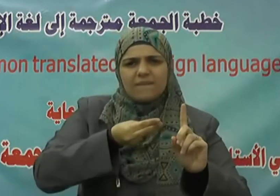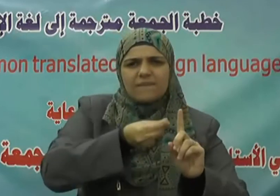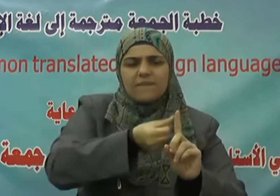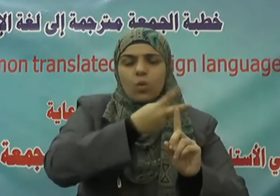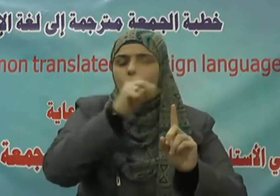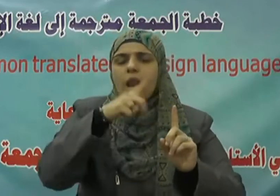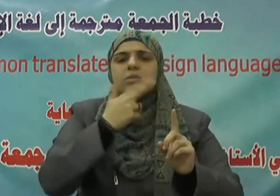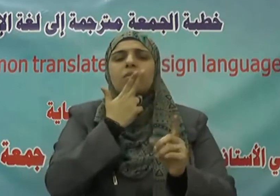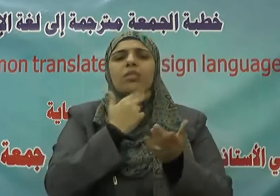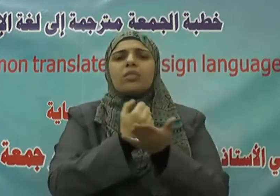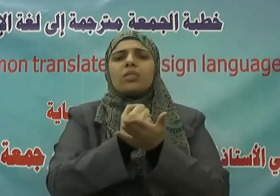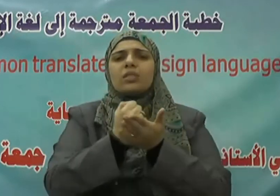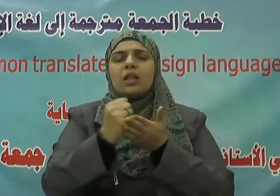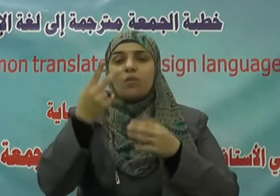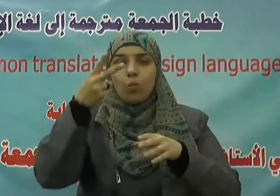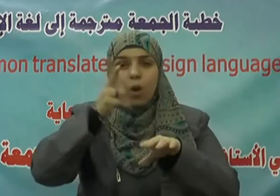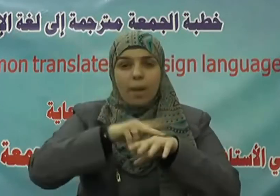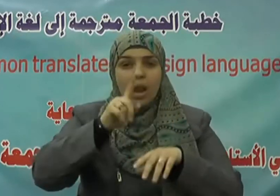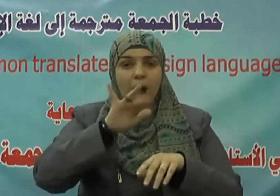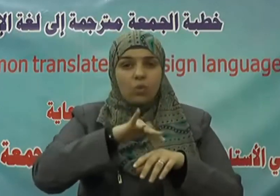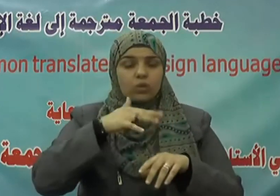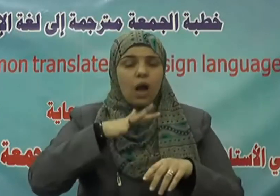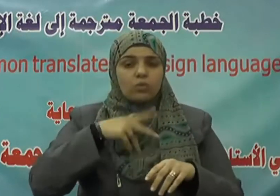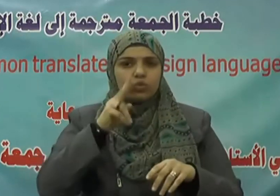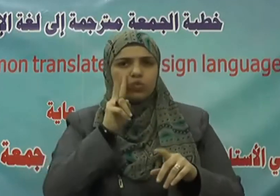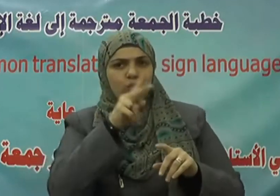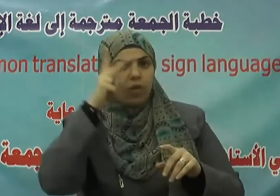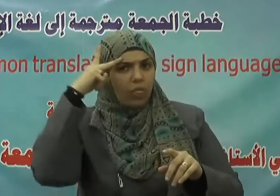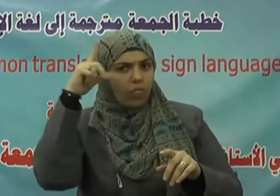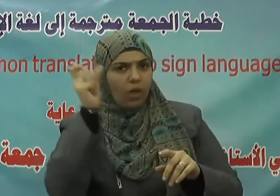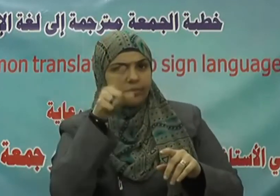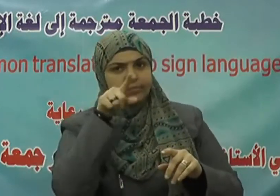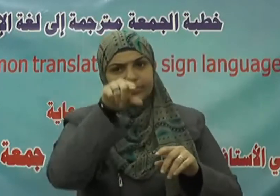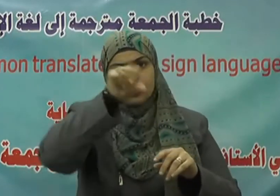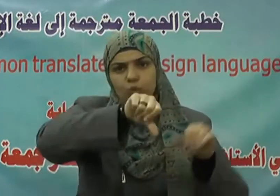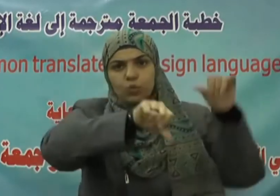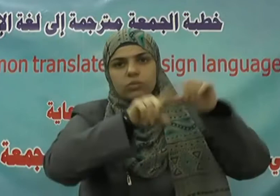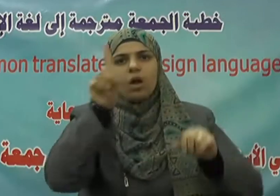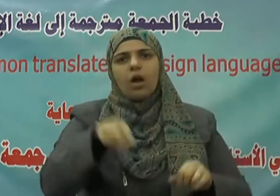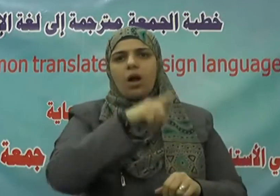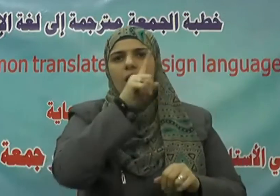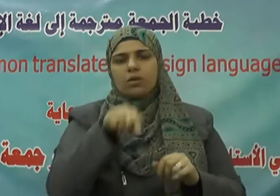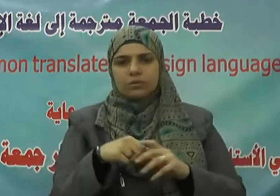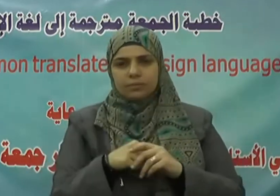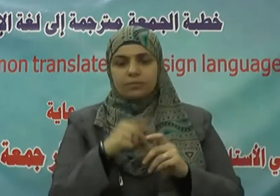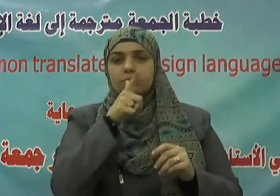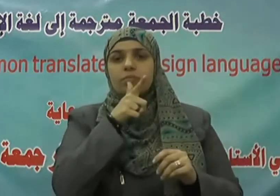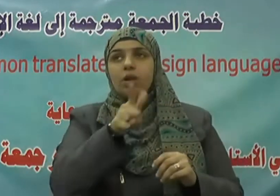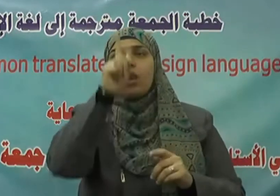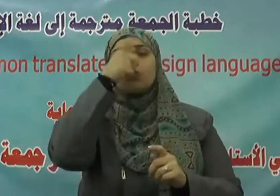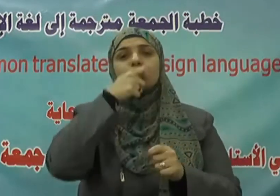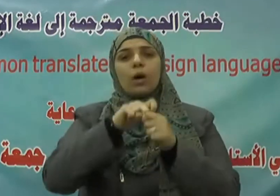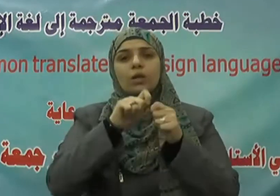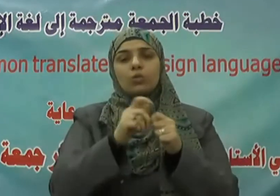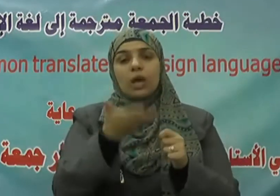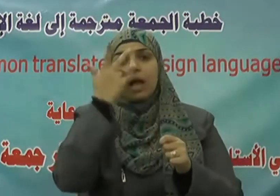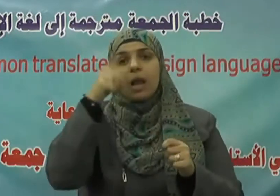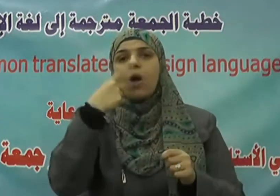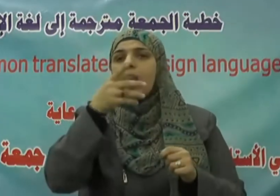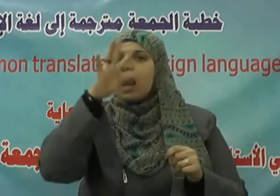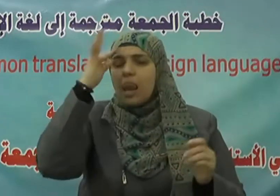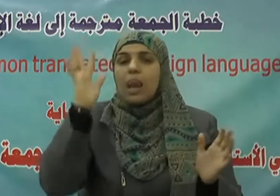سوء الظَّنِّ بالآخرين قال تعالى لَوْ لَا إِذْ سَمِعْتُمُوهُ